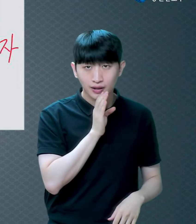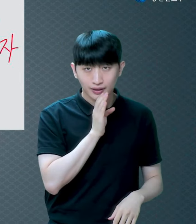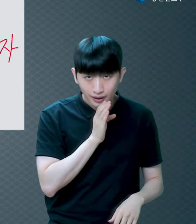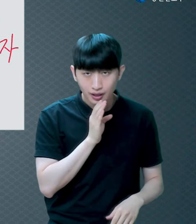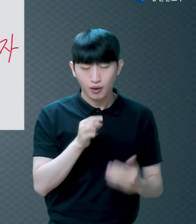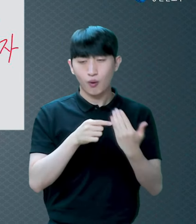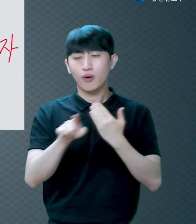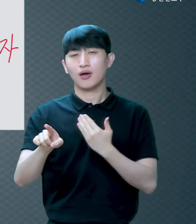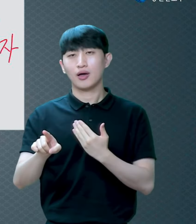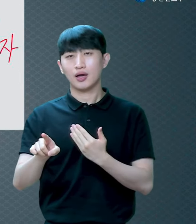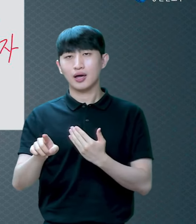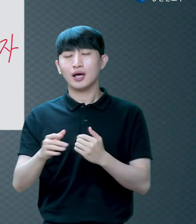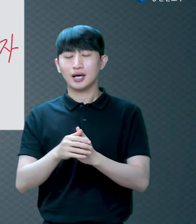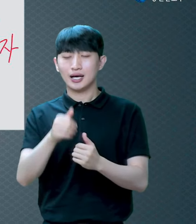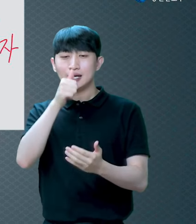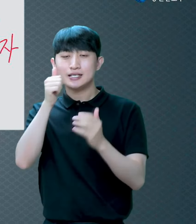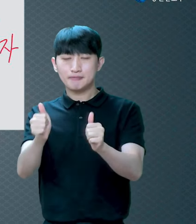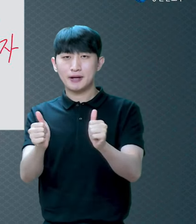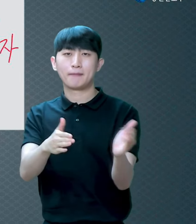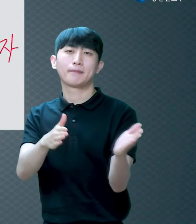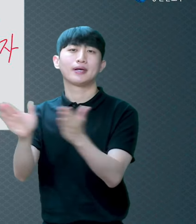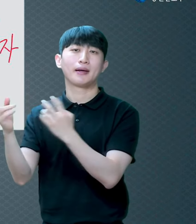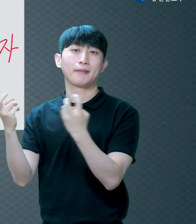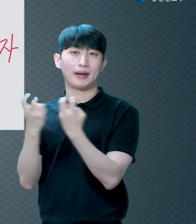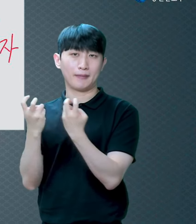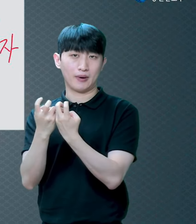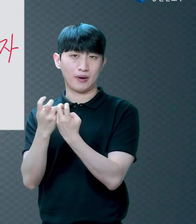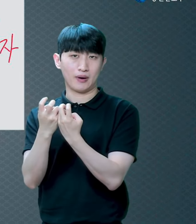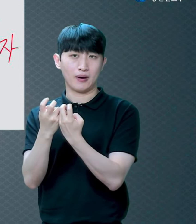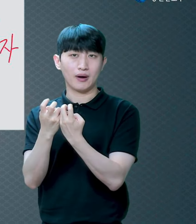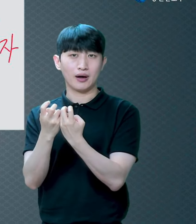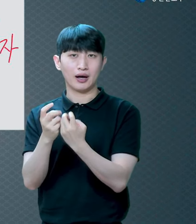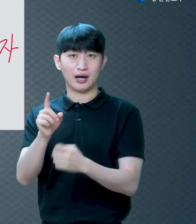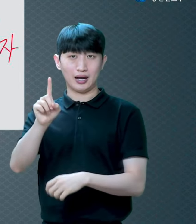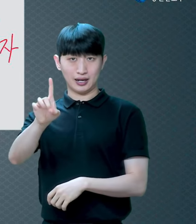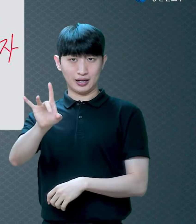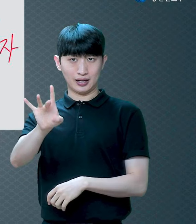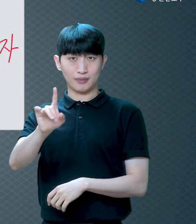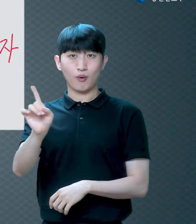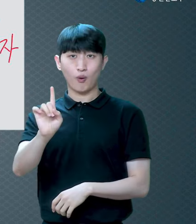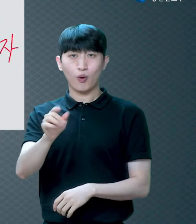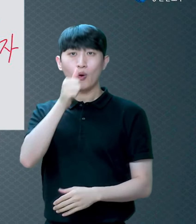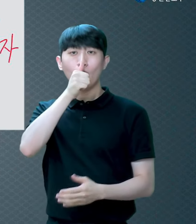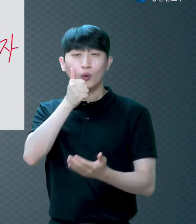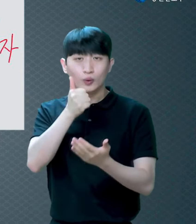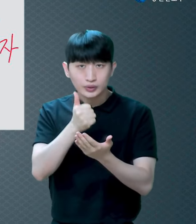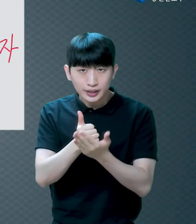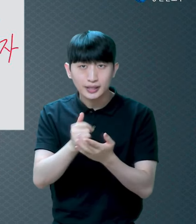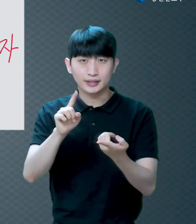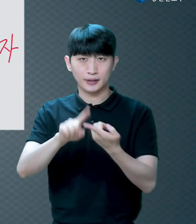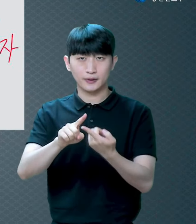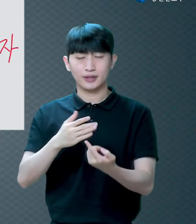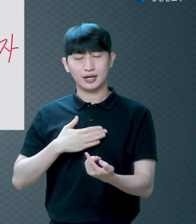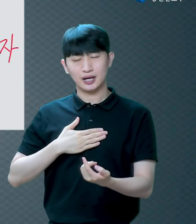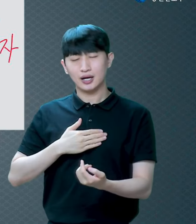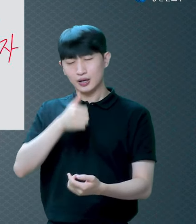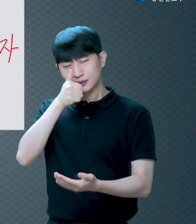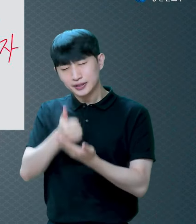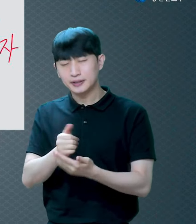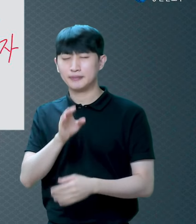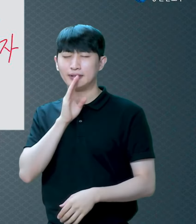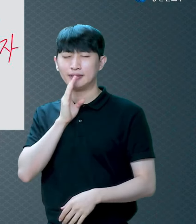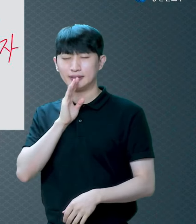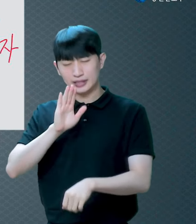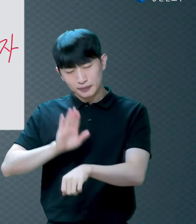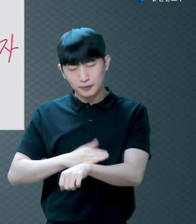길을 여기 자복하고 버리는 자 이렇게 말씀하고 있습니다 우리가